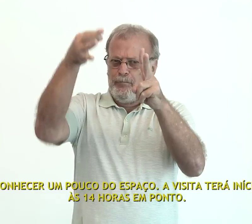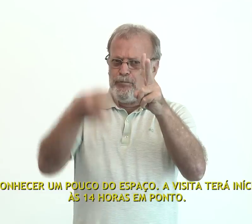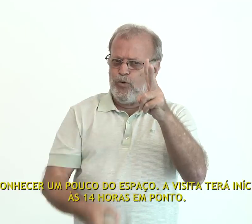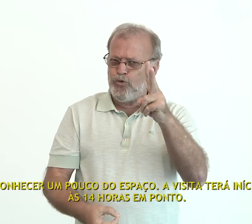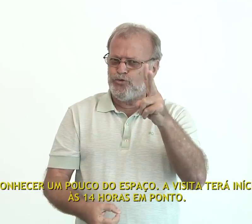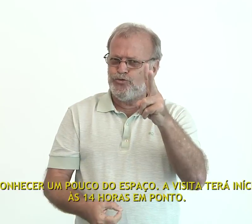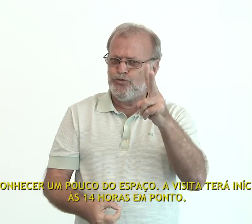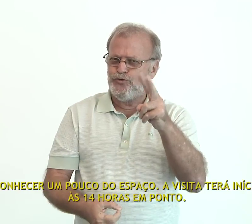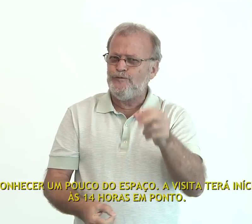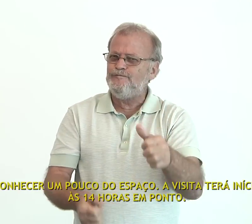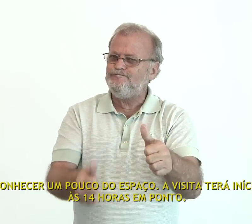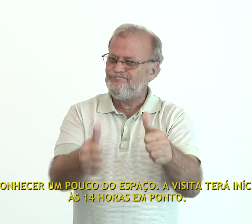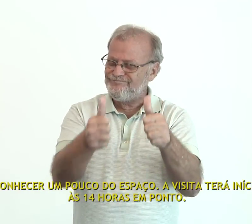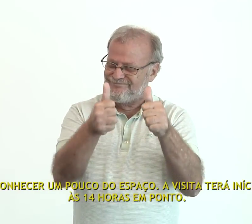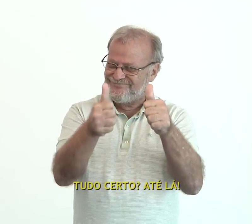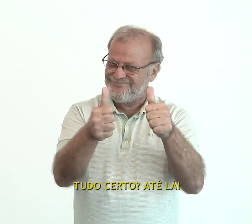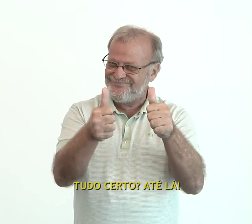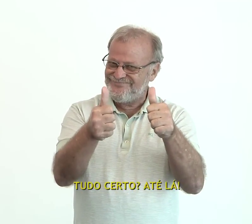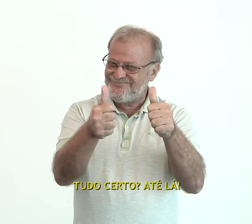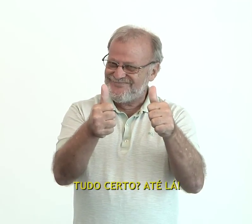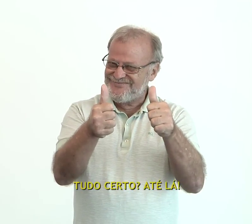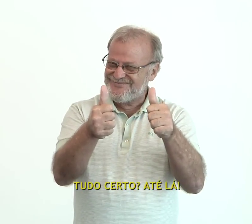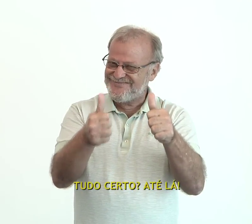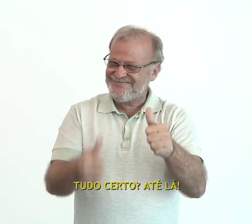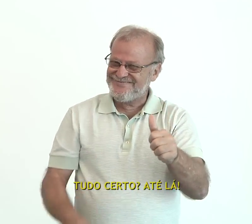horas, em ponto. Tudo certo? Até lá!